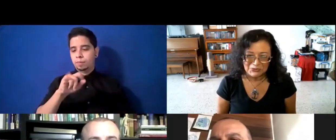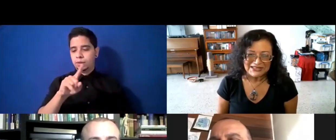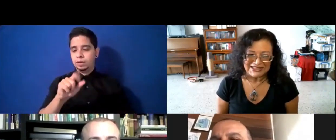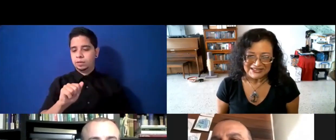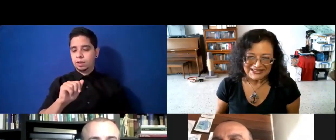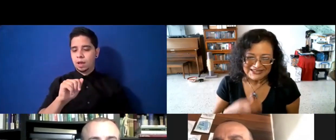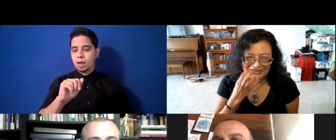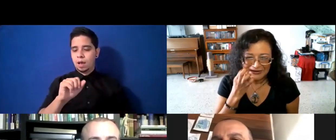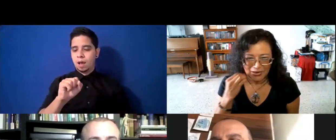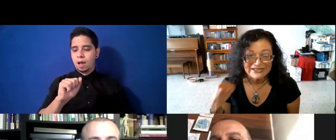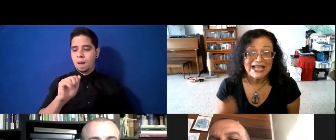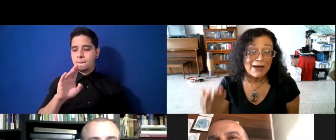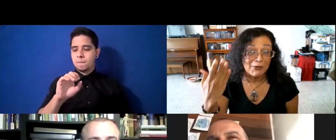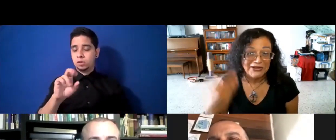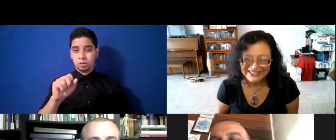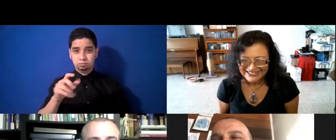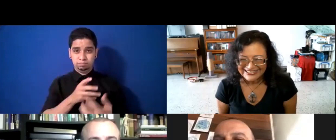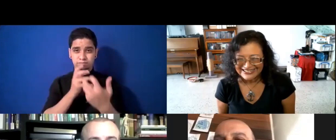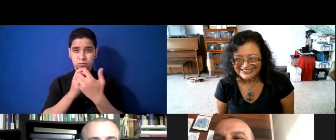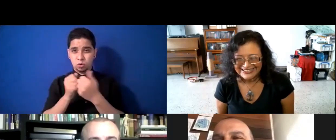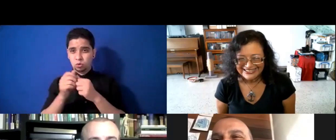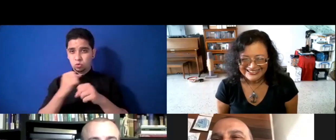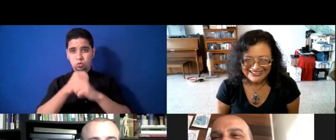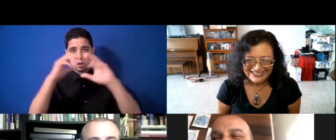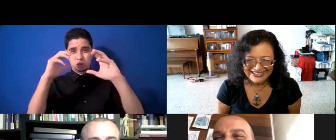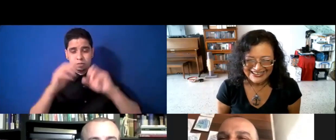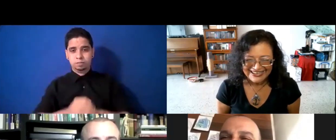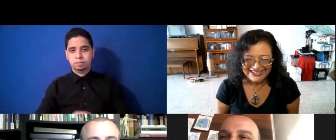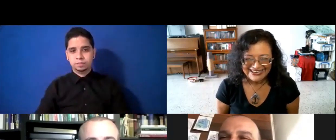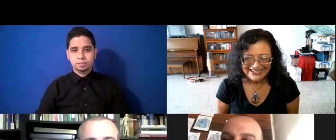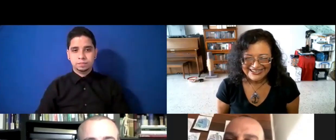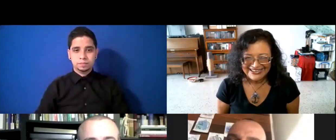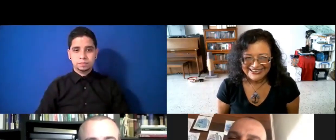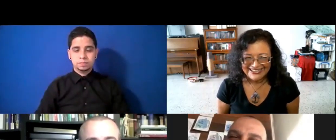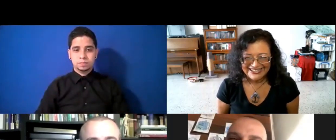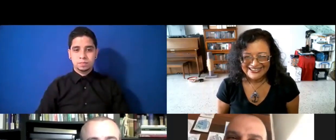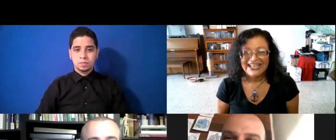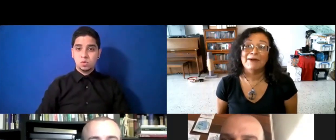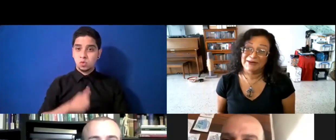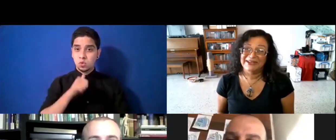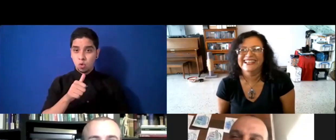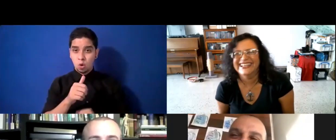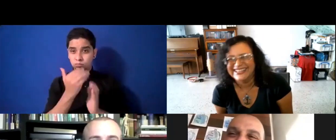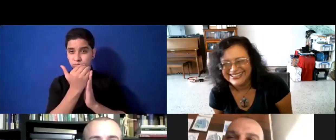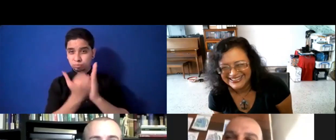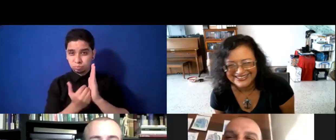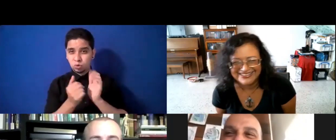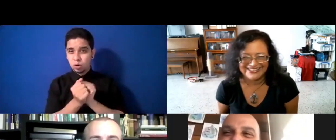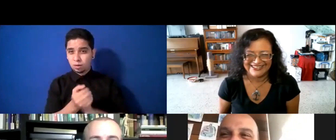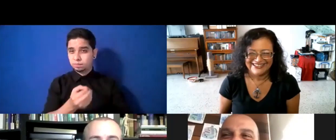tuviste? Bastante, no necesariamente en el menú, pero sí en el fin de